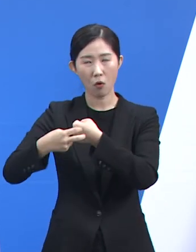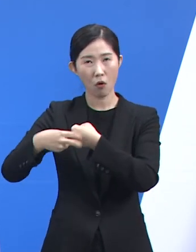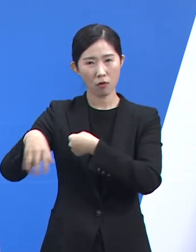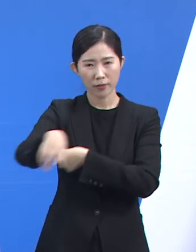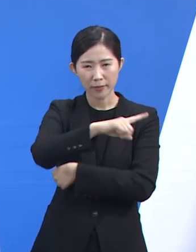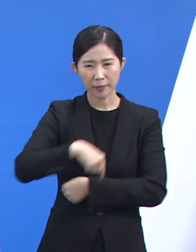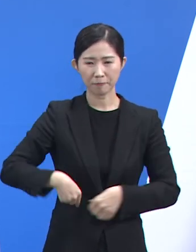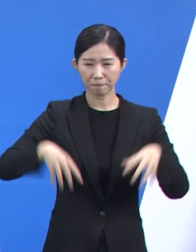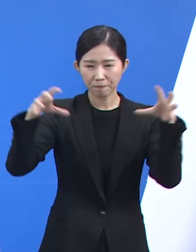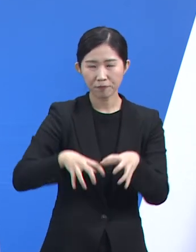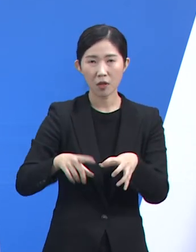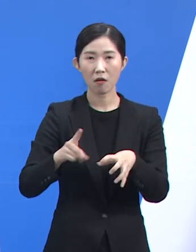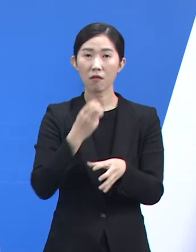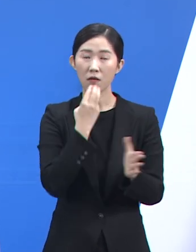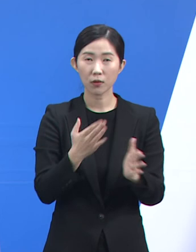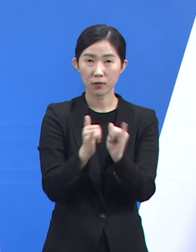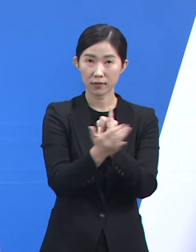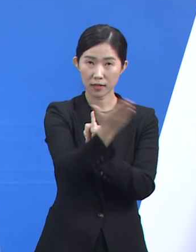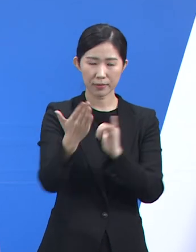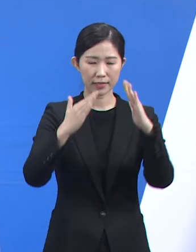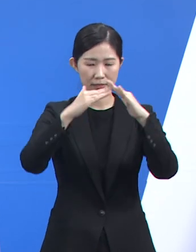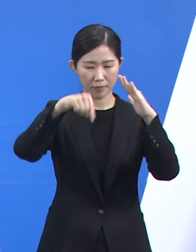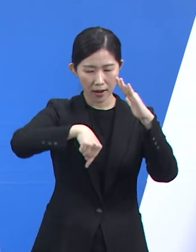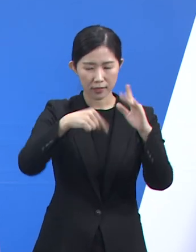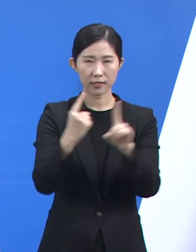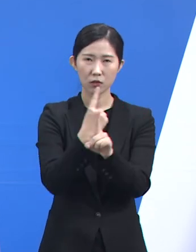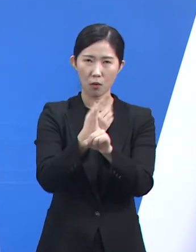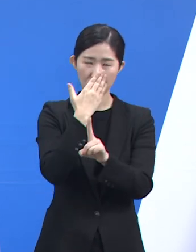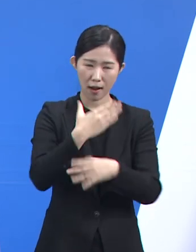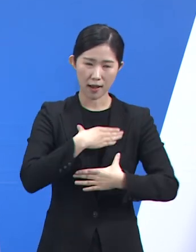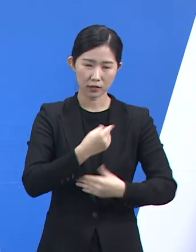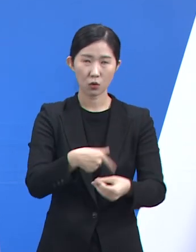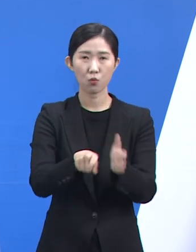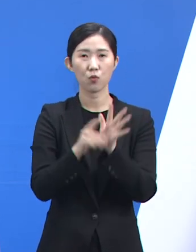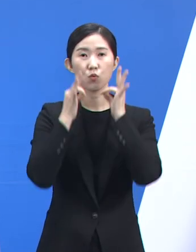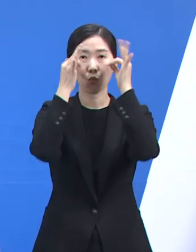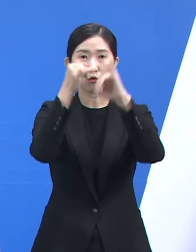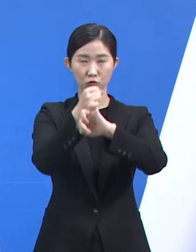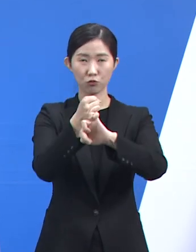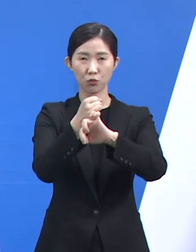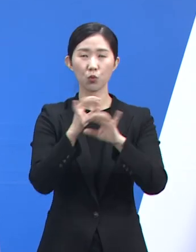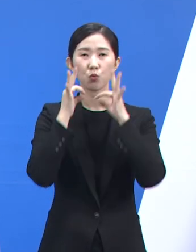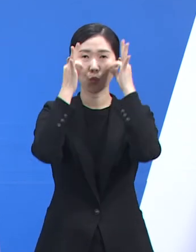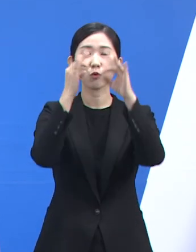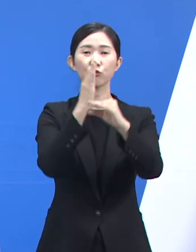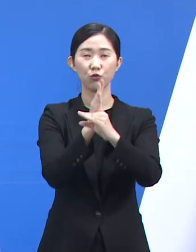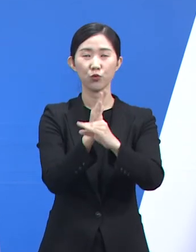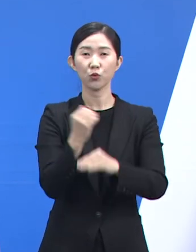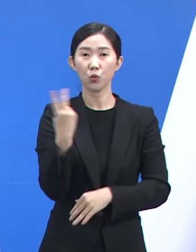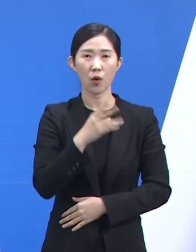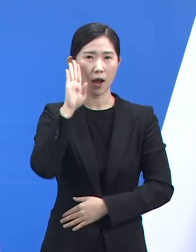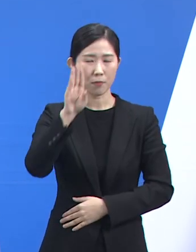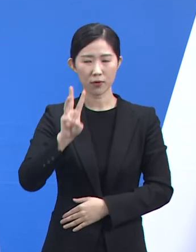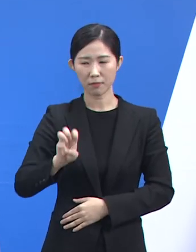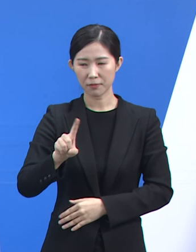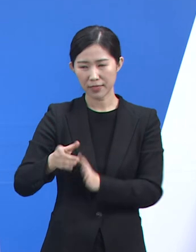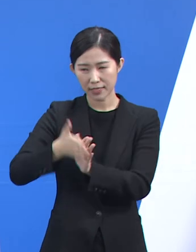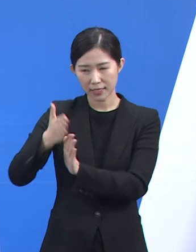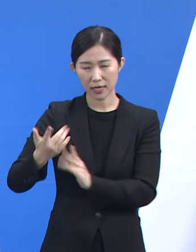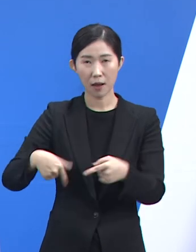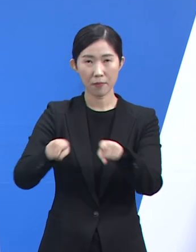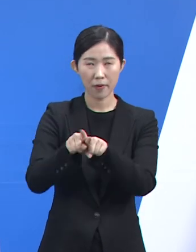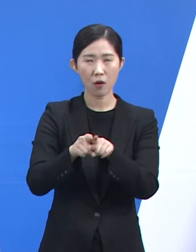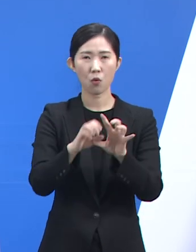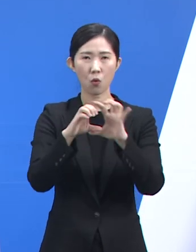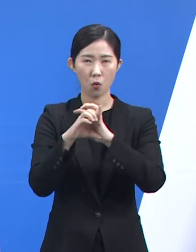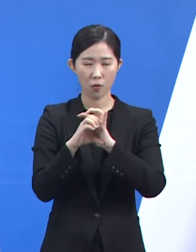도민들이 안전하게 재택치료를 받을 수 있도록 노력하고 있습니다. 앞으로도 경기도는 31개 시군과 함께 코로나19 극복과 도민의